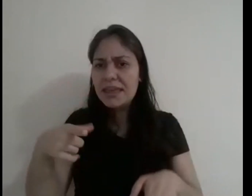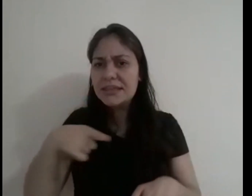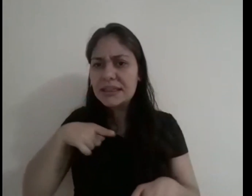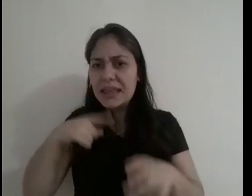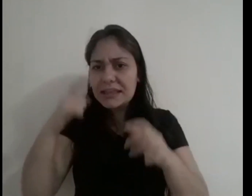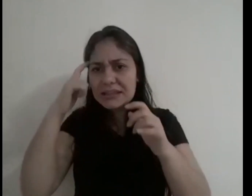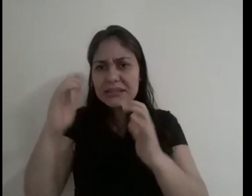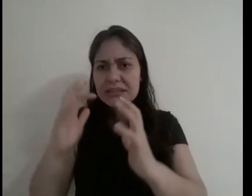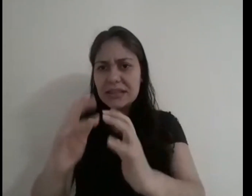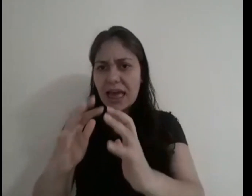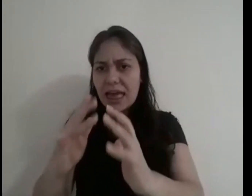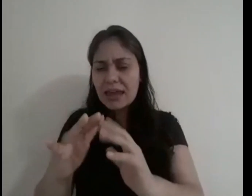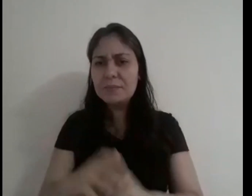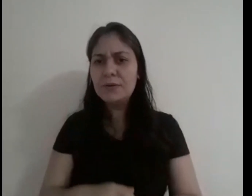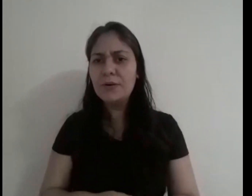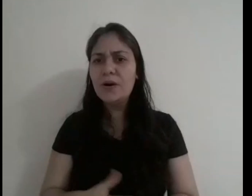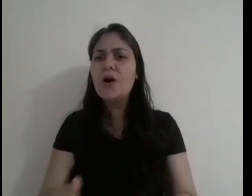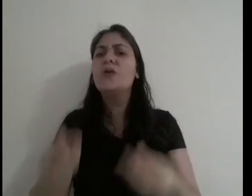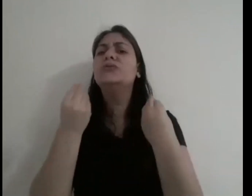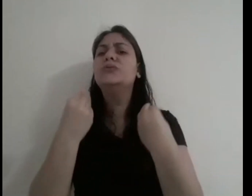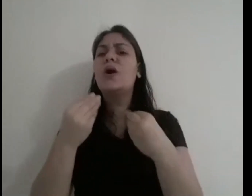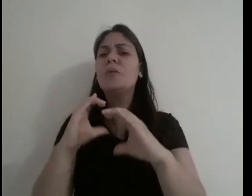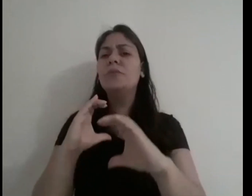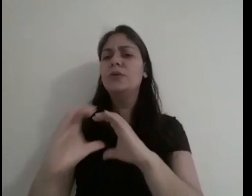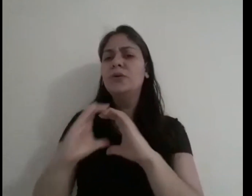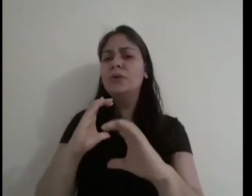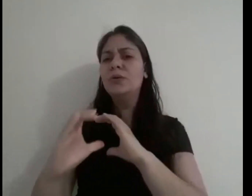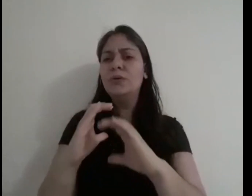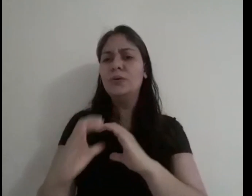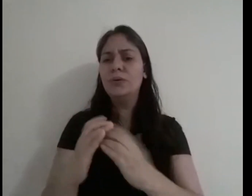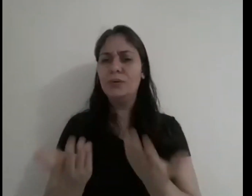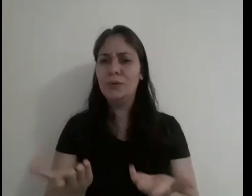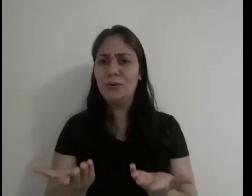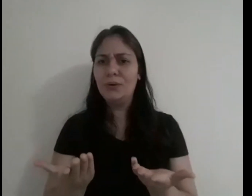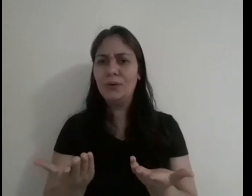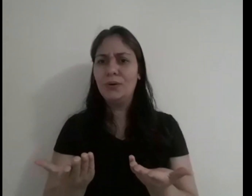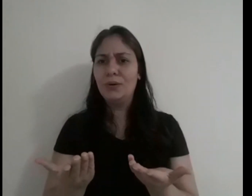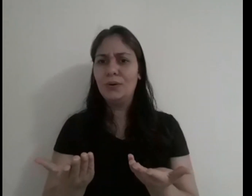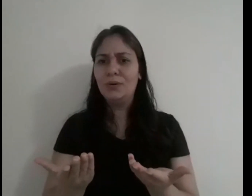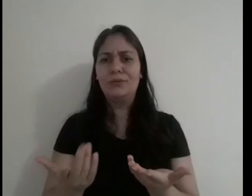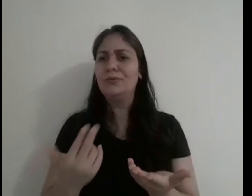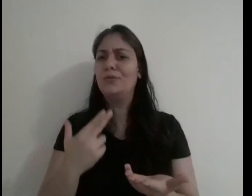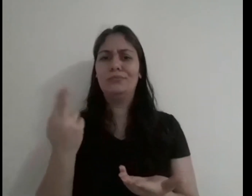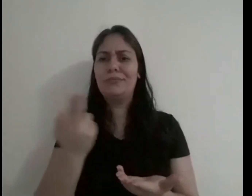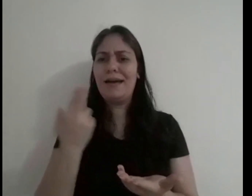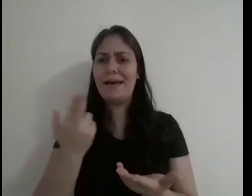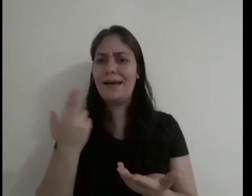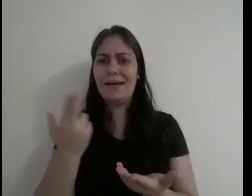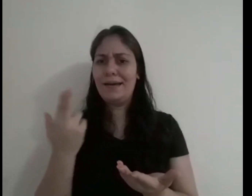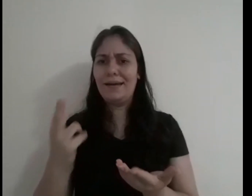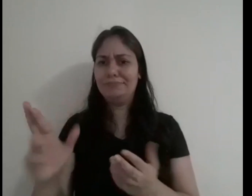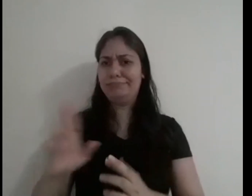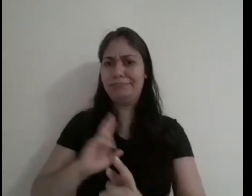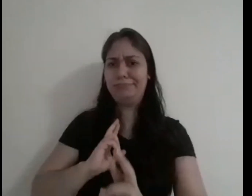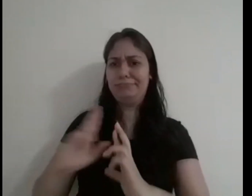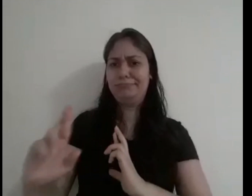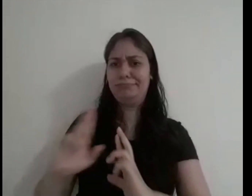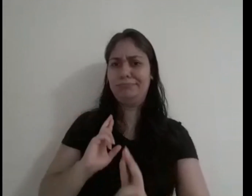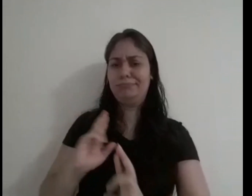Mesa? Uma mesa tem célebro? Como ela vai se comunicar? Isso é impossível. Dá, é